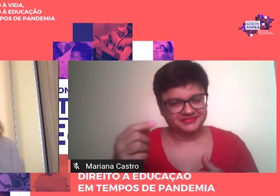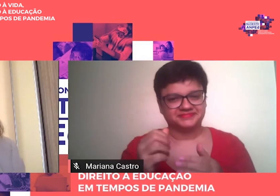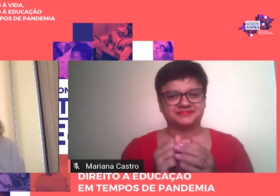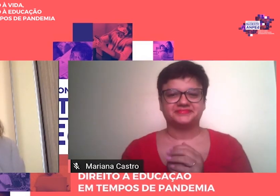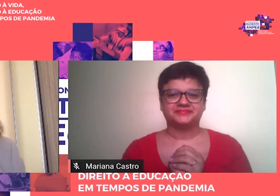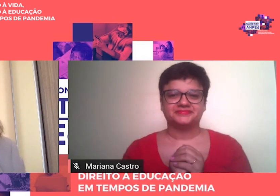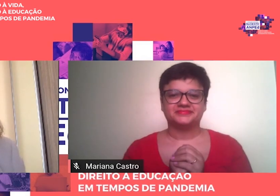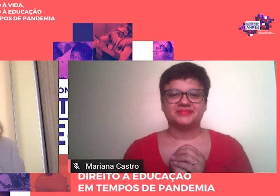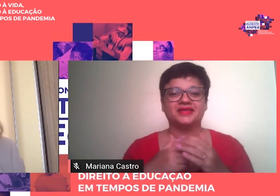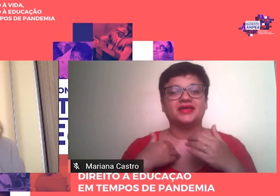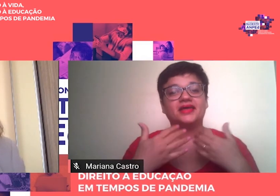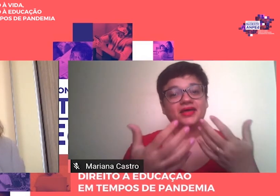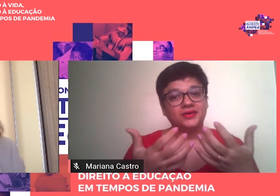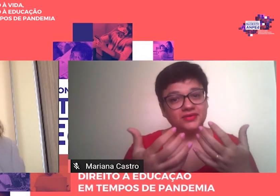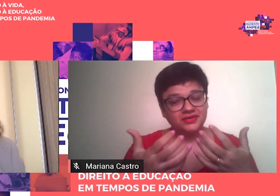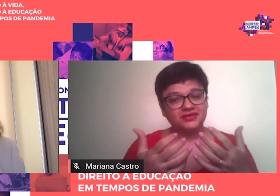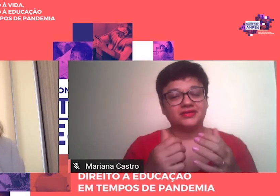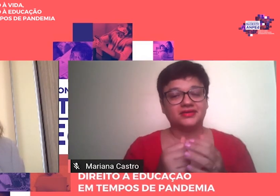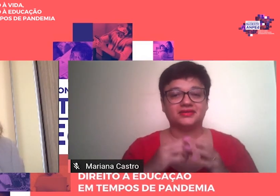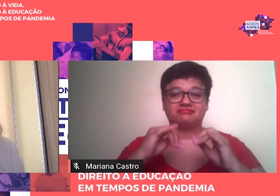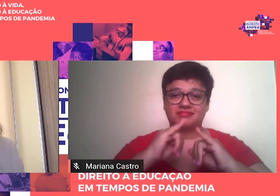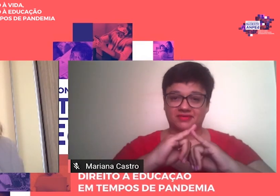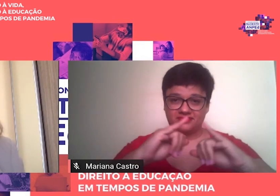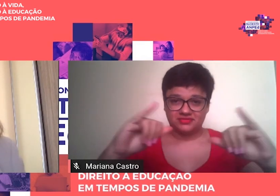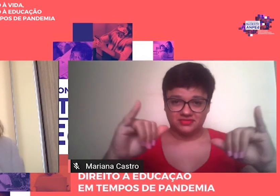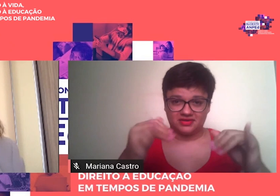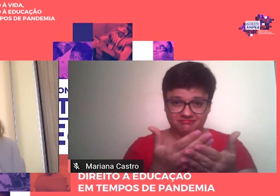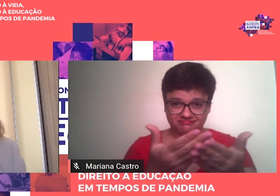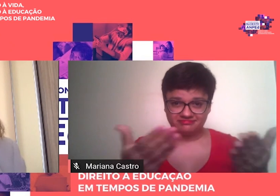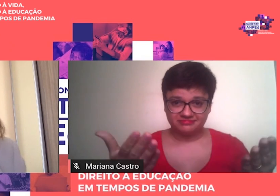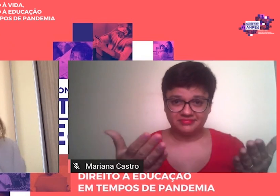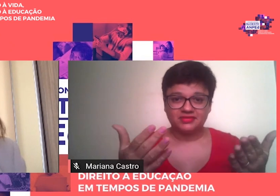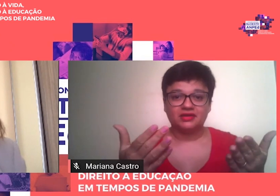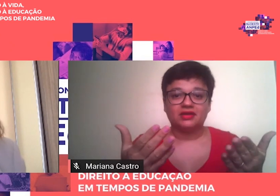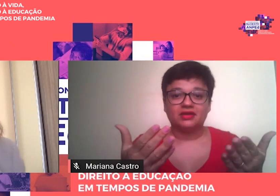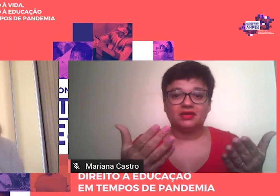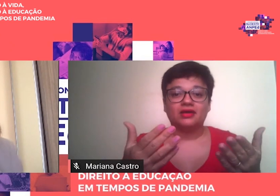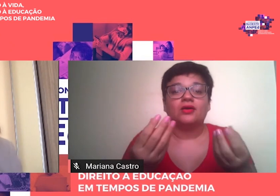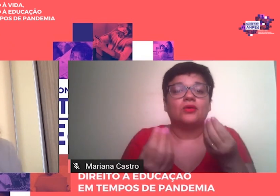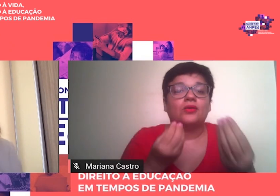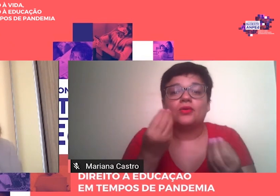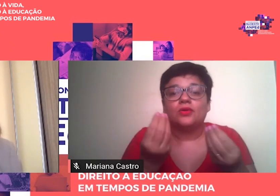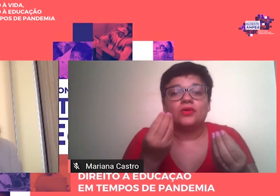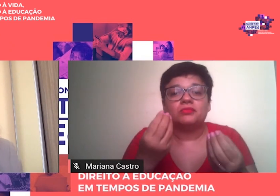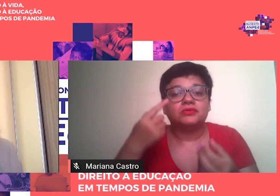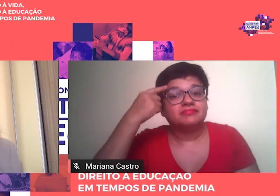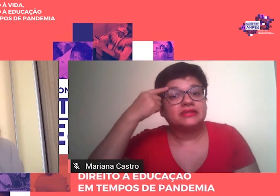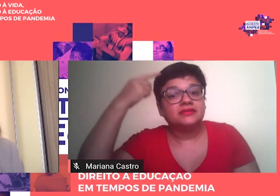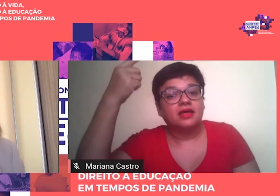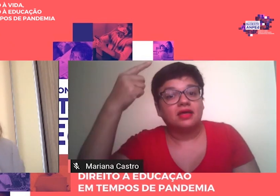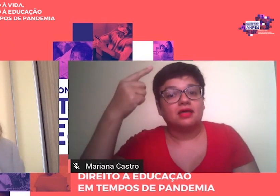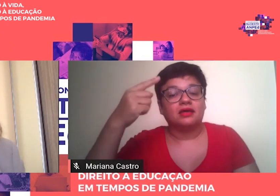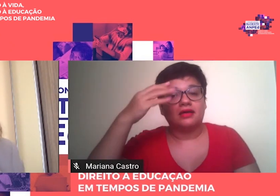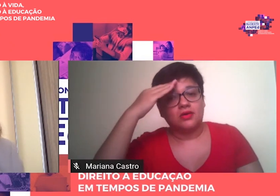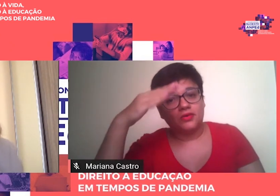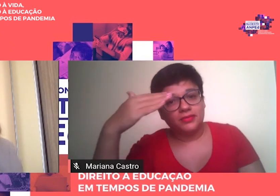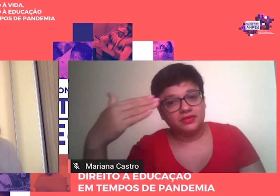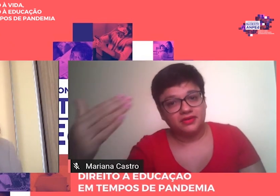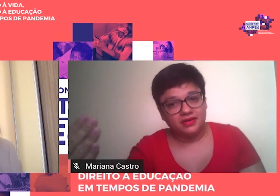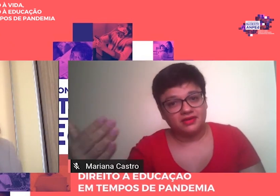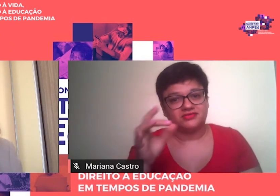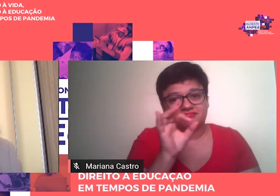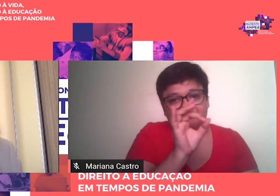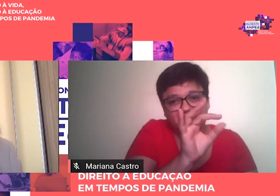gostaria muito de dizer para vocês De onde surgiu essa ideia das sessões Homenagens que nós estamos fazendo